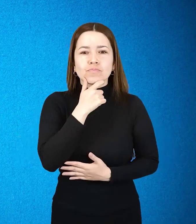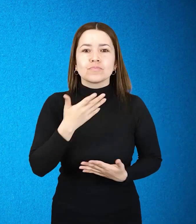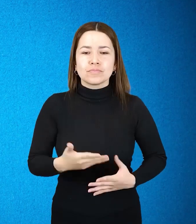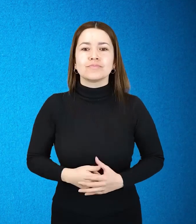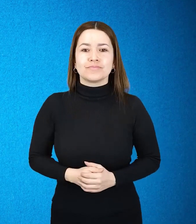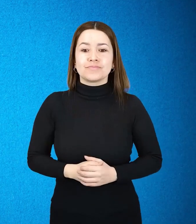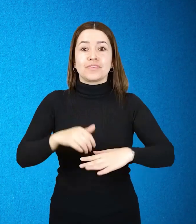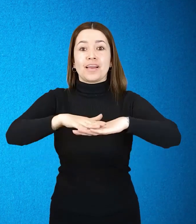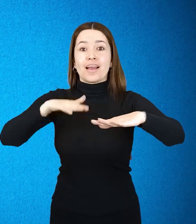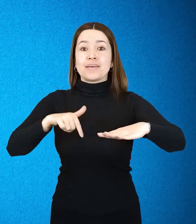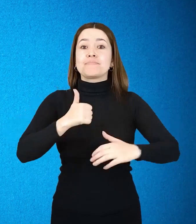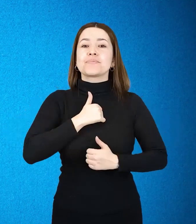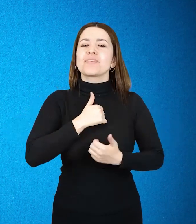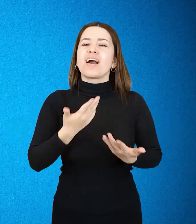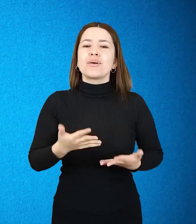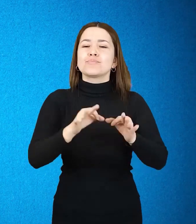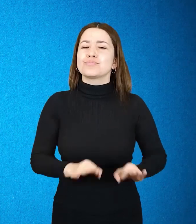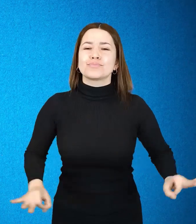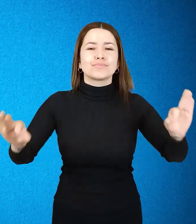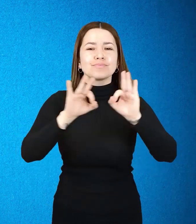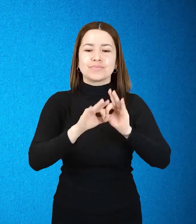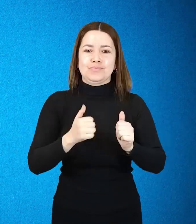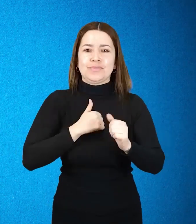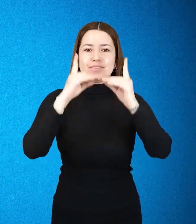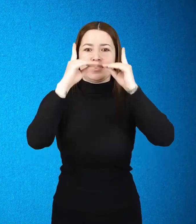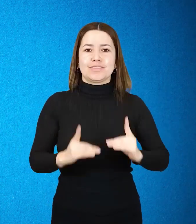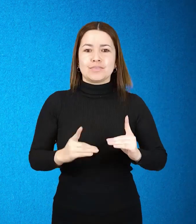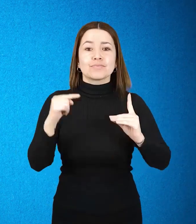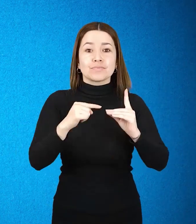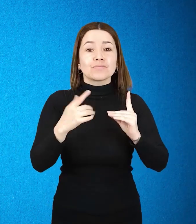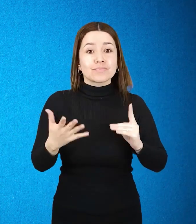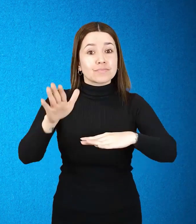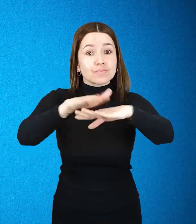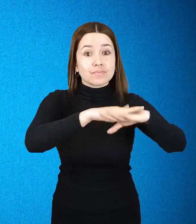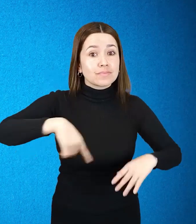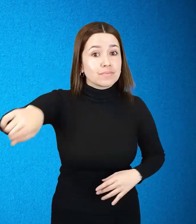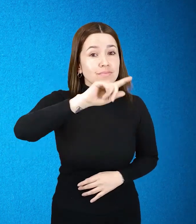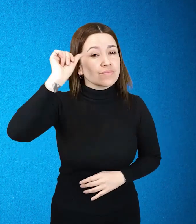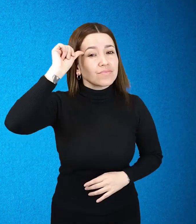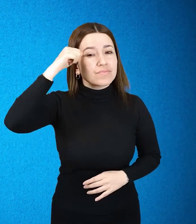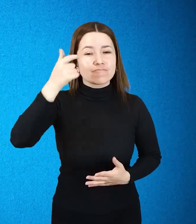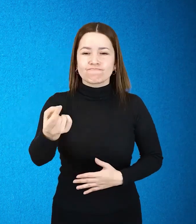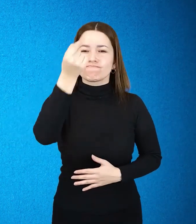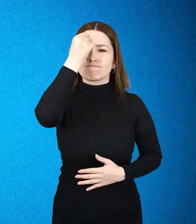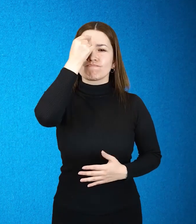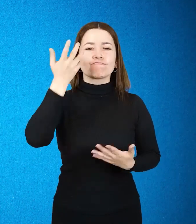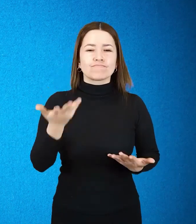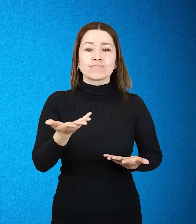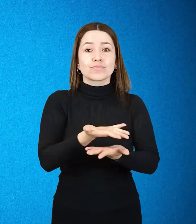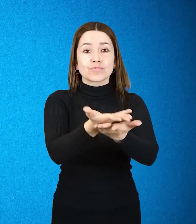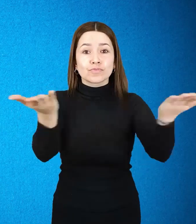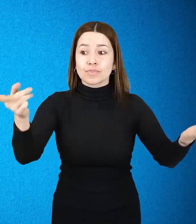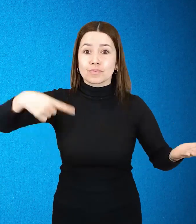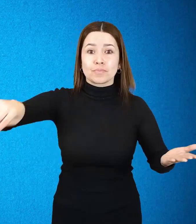Información a tener en cuenta. Estos apoyos no deben ser obligados. Ser una persona con discapacidad